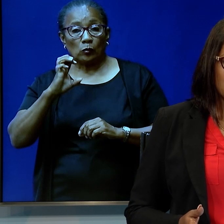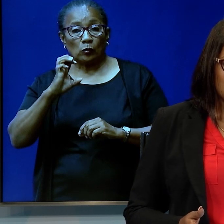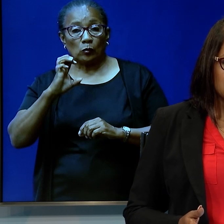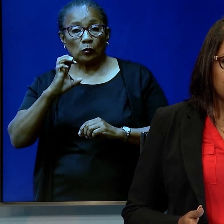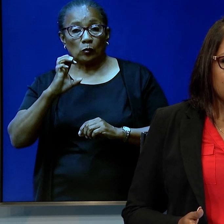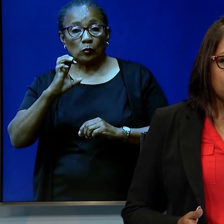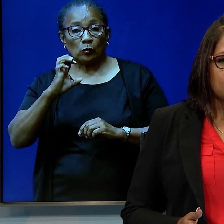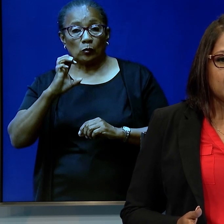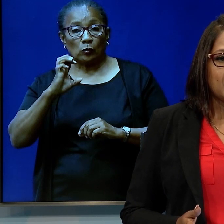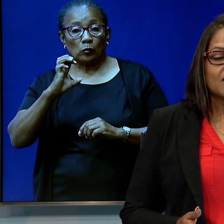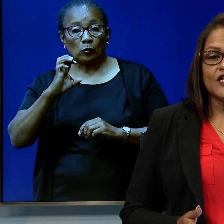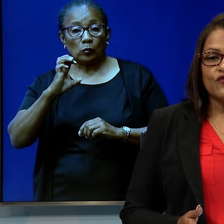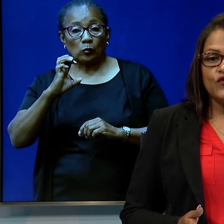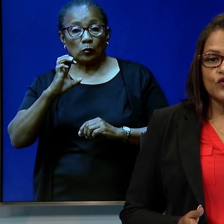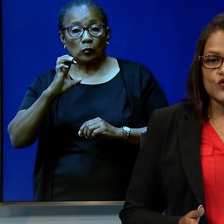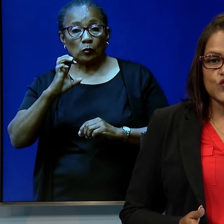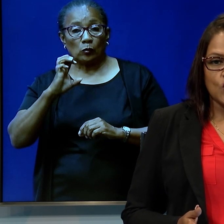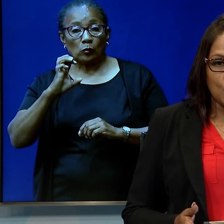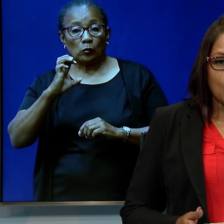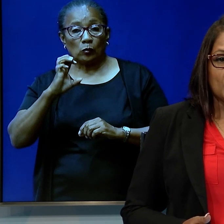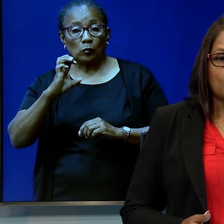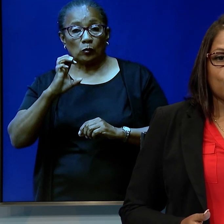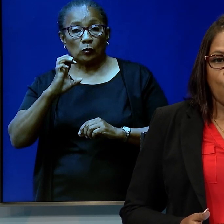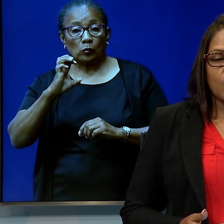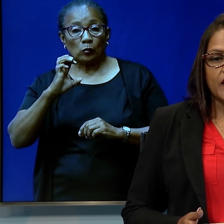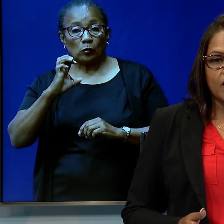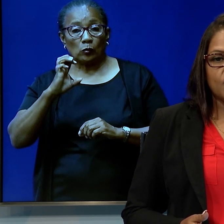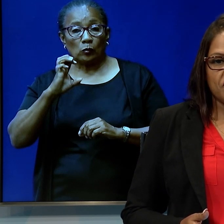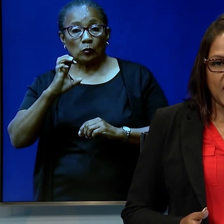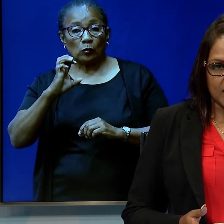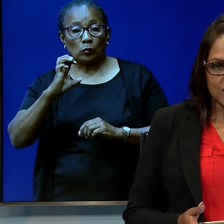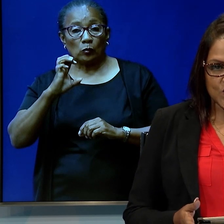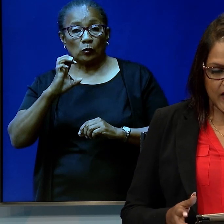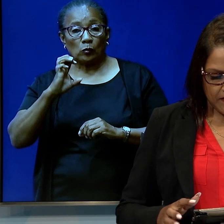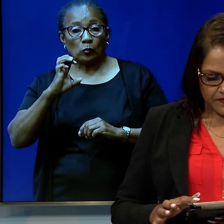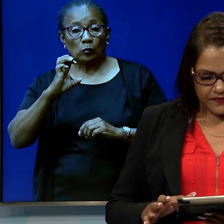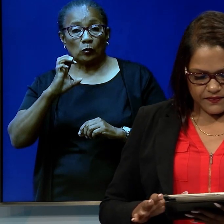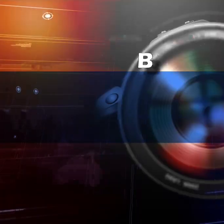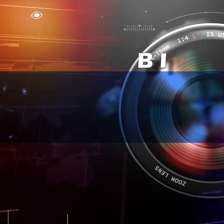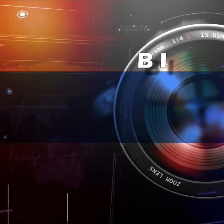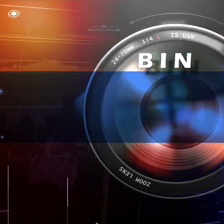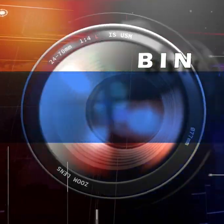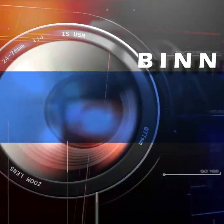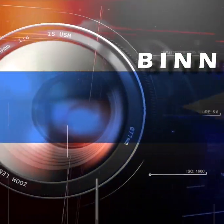geen spot te drijven met dit virus, omdat het toch heel gevaarlijk kan zijn.